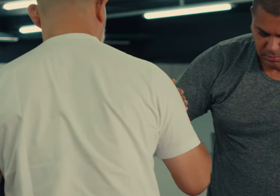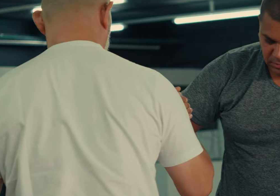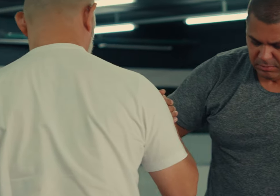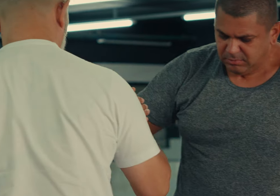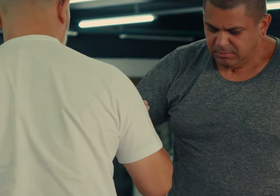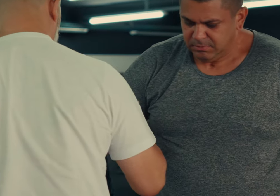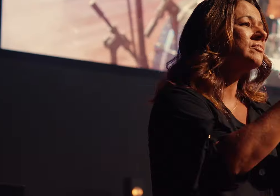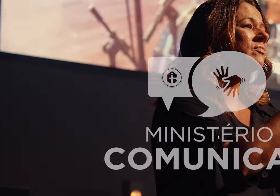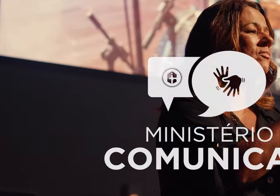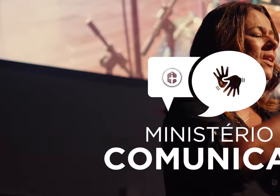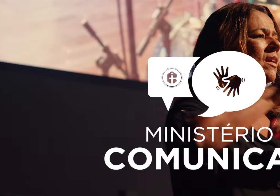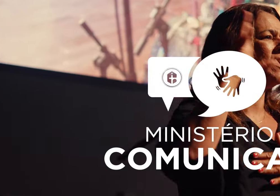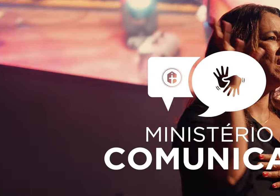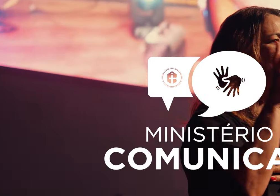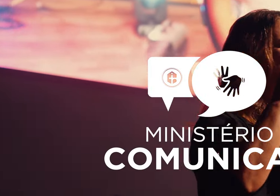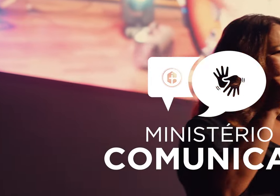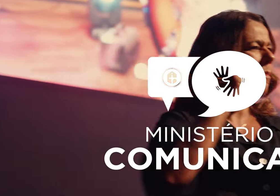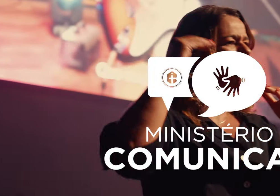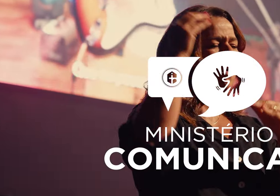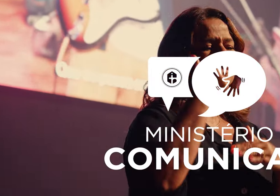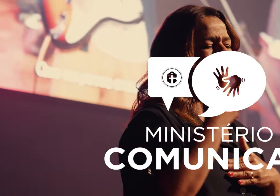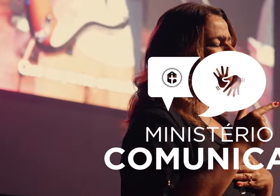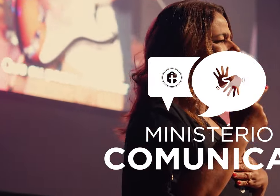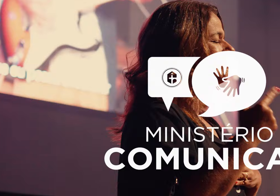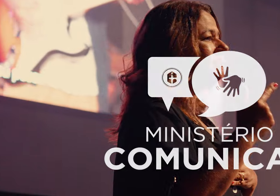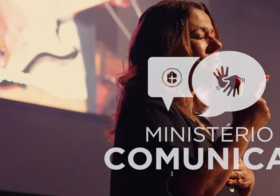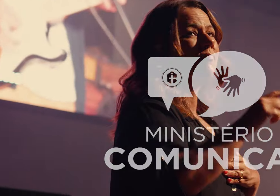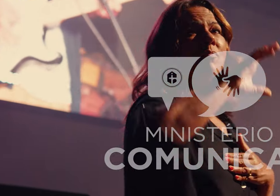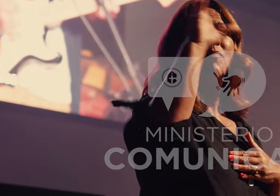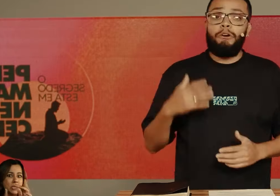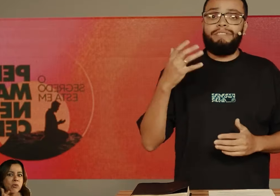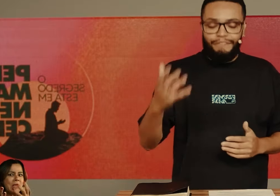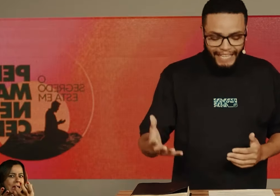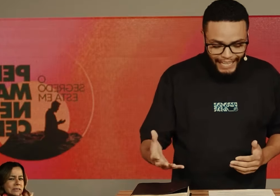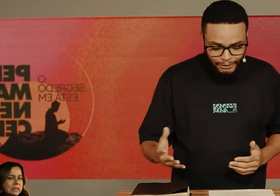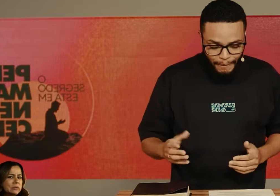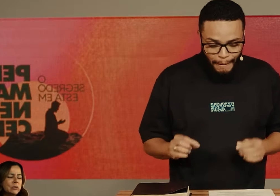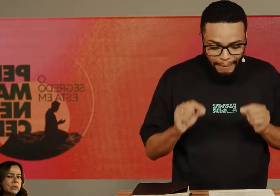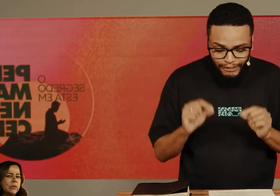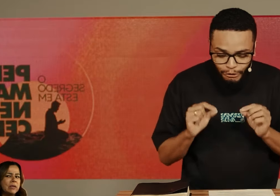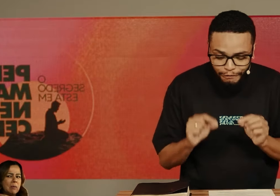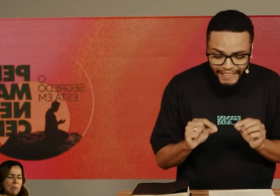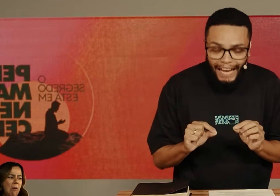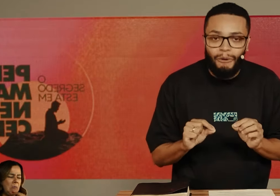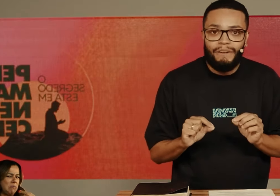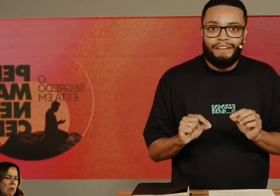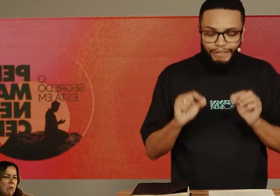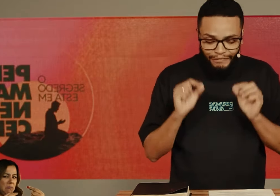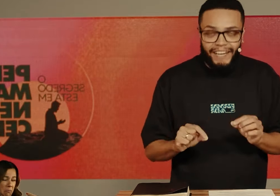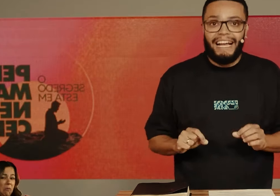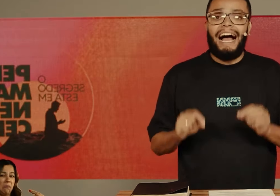esportivas. O Ministério Comunicar trabalha para traduzir nossas celebrações aos surdos e